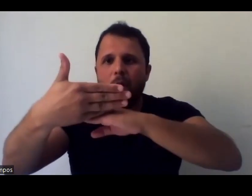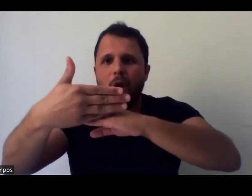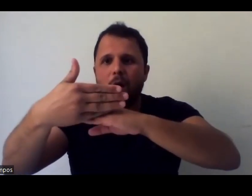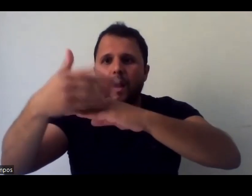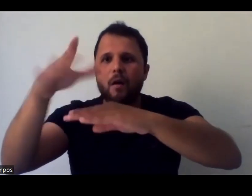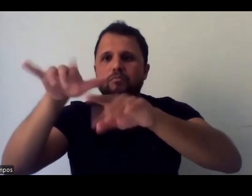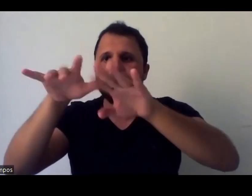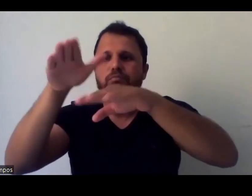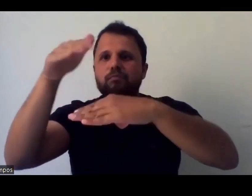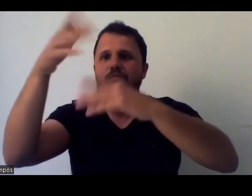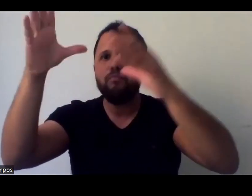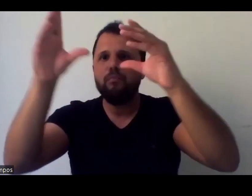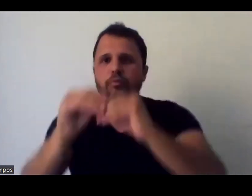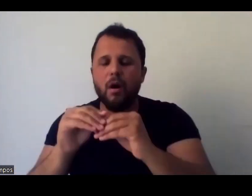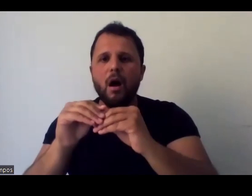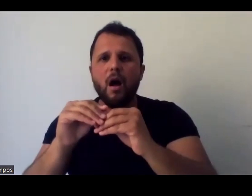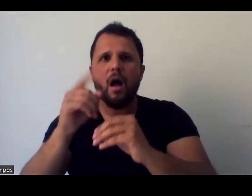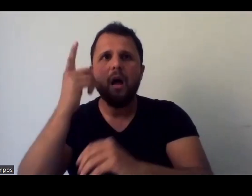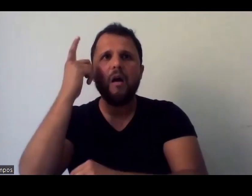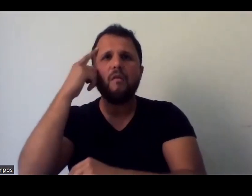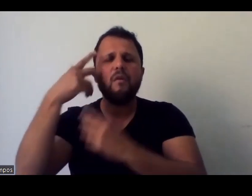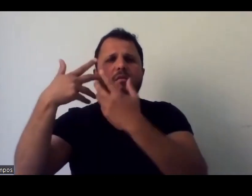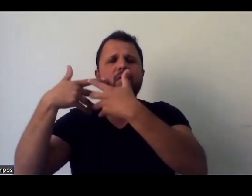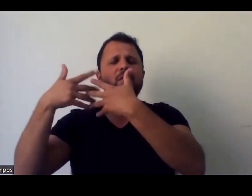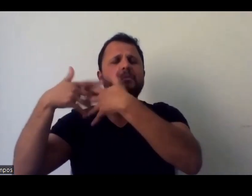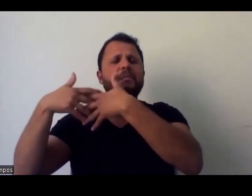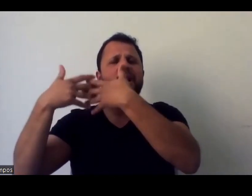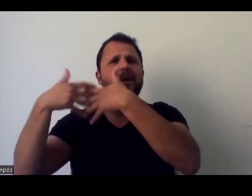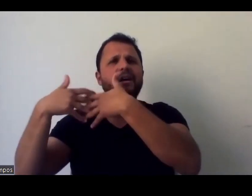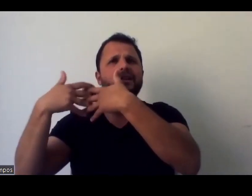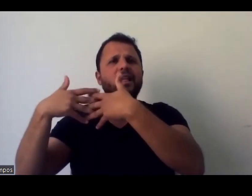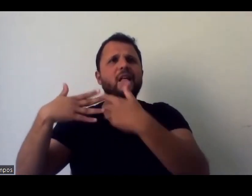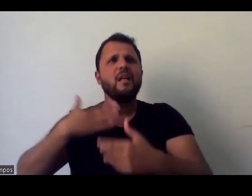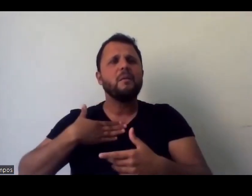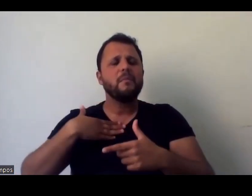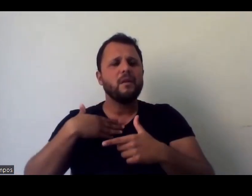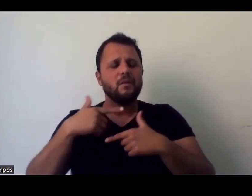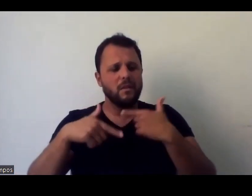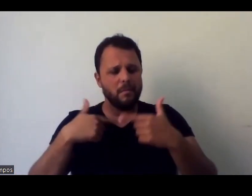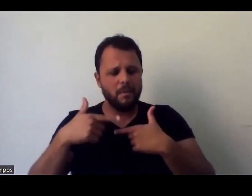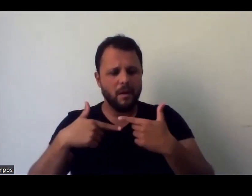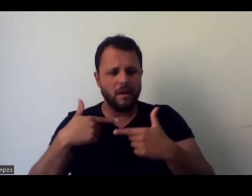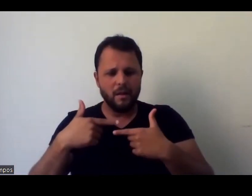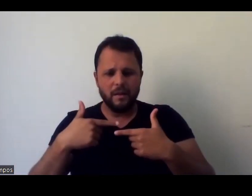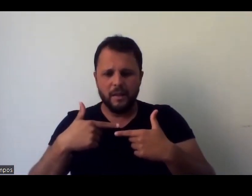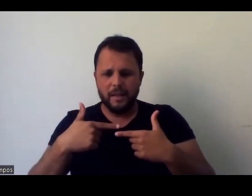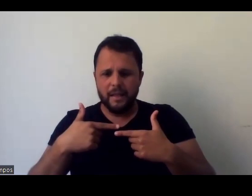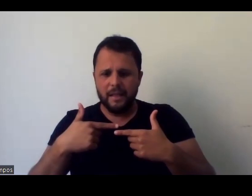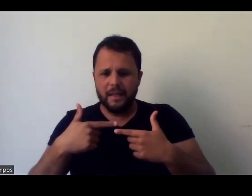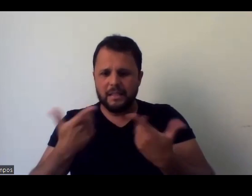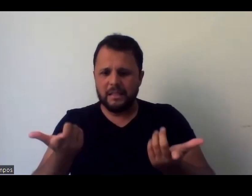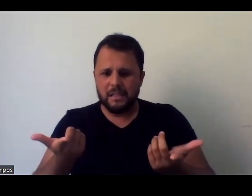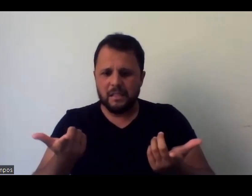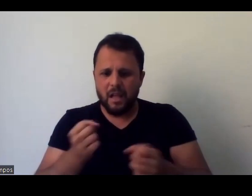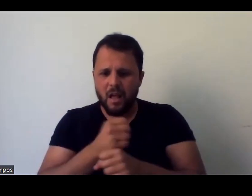mais ênfase nas minhas outras atividades, que é o tempo que a gente vive, né, essa contemporaneidade que a gente vive